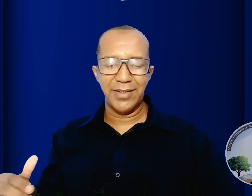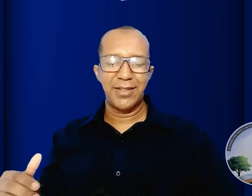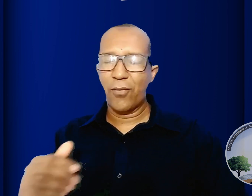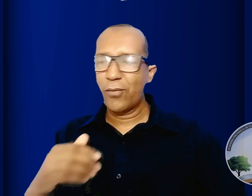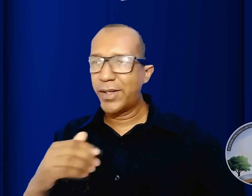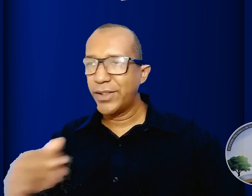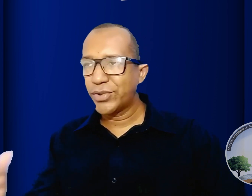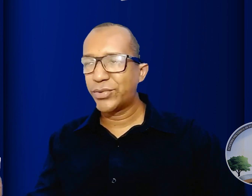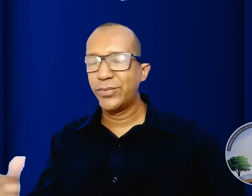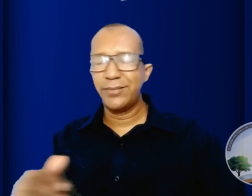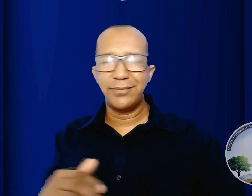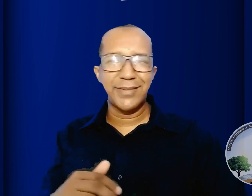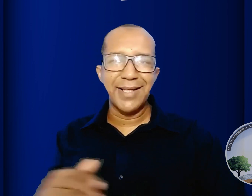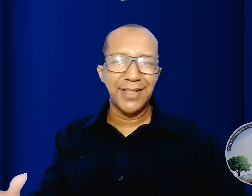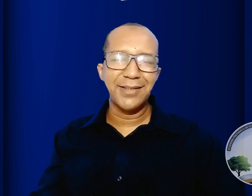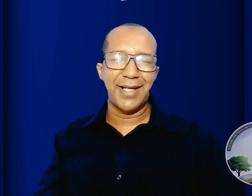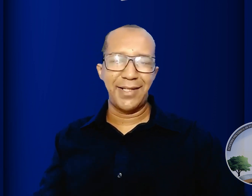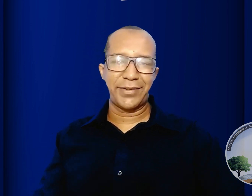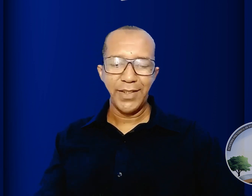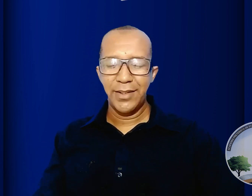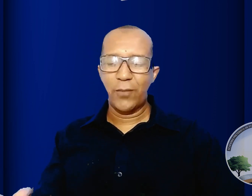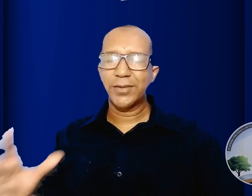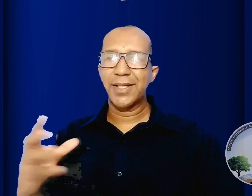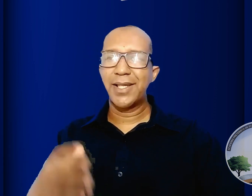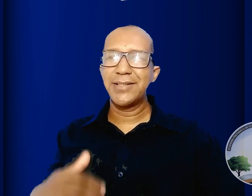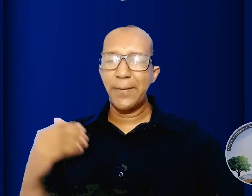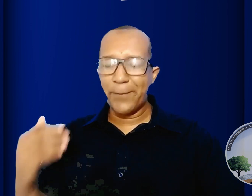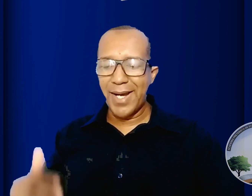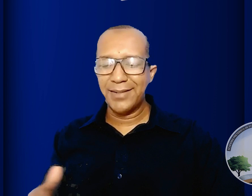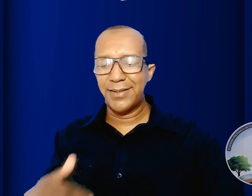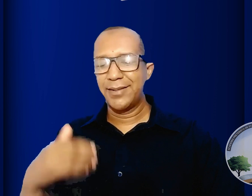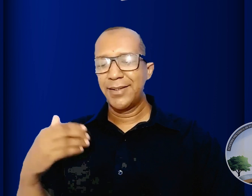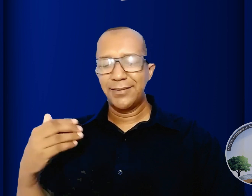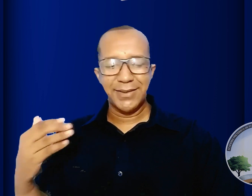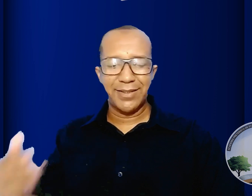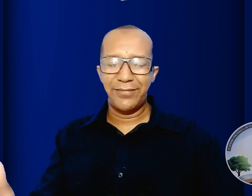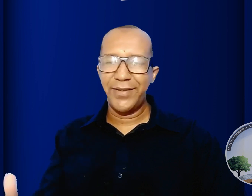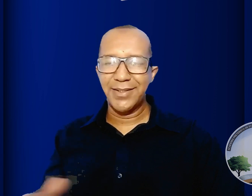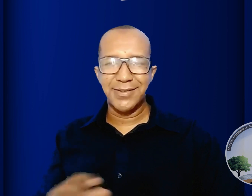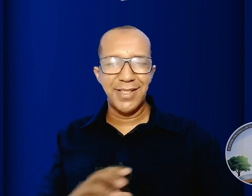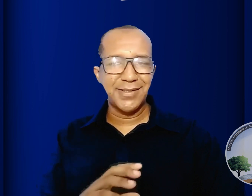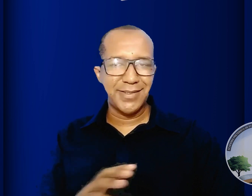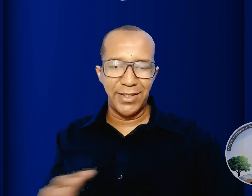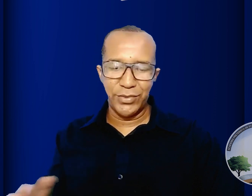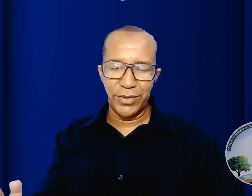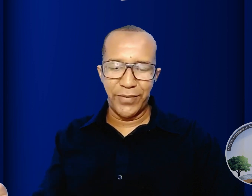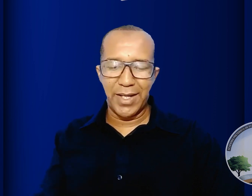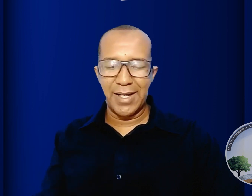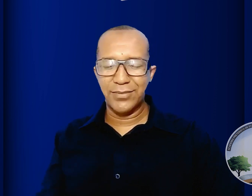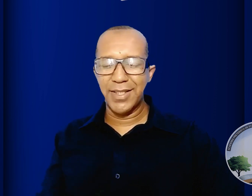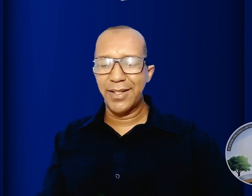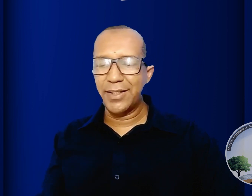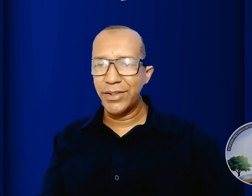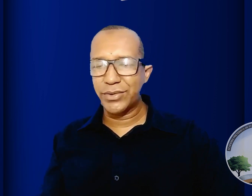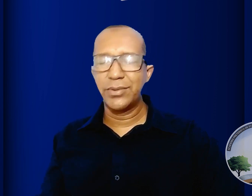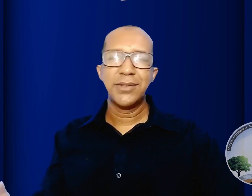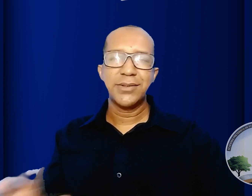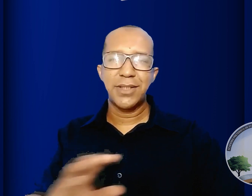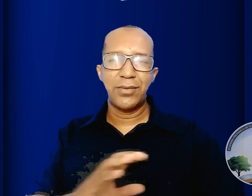com Cristo na eternidade enquanto aqueles que partem desta vida sem serem justificados em Cristo são